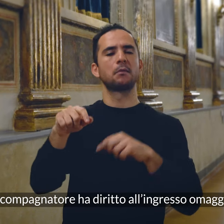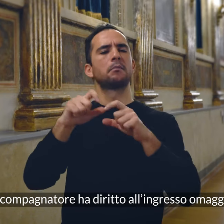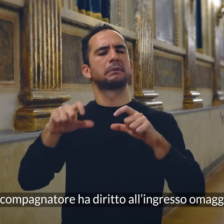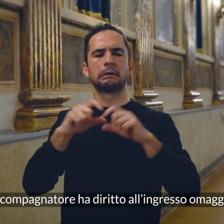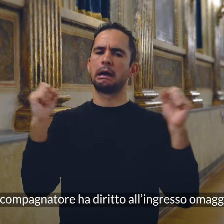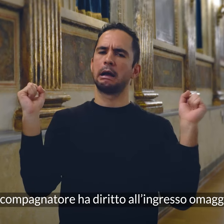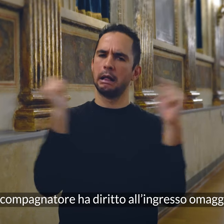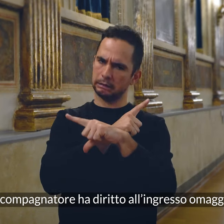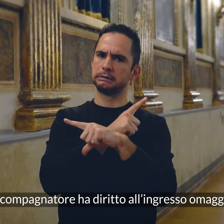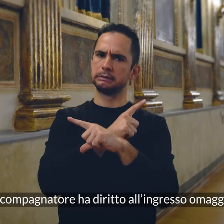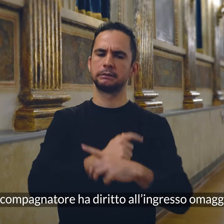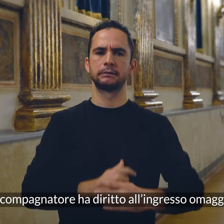ha diritto all'ingresso omaggio.